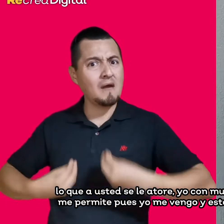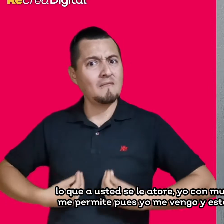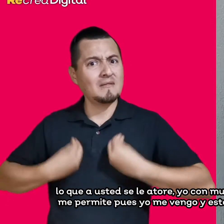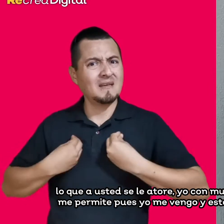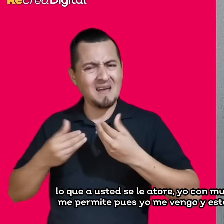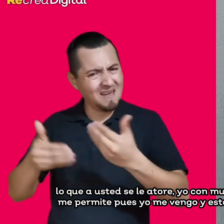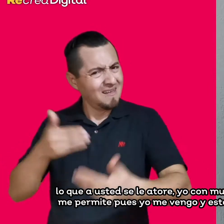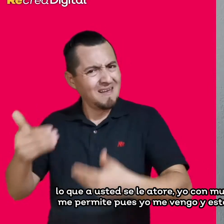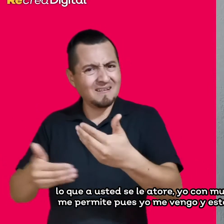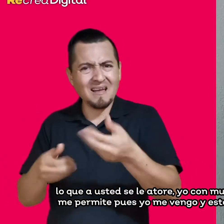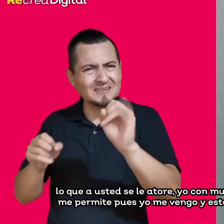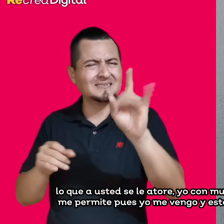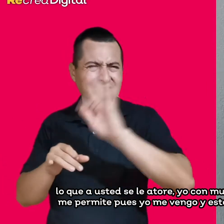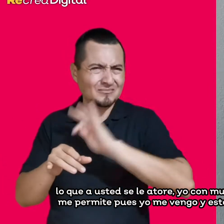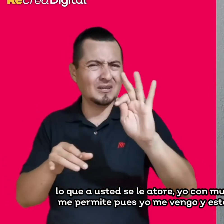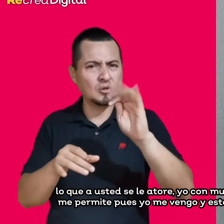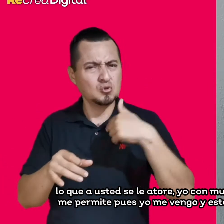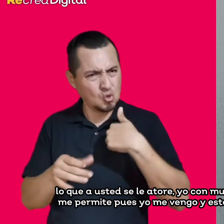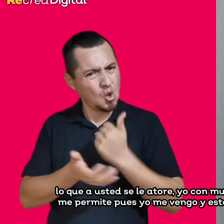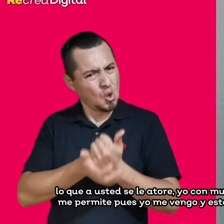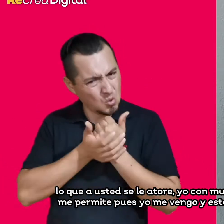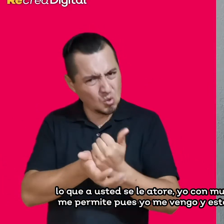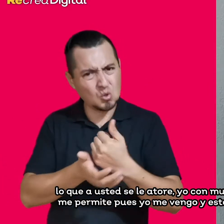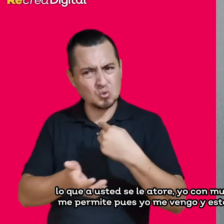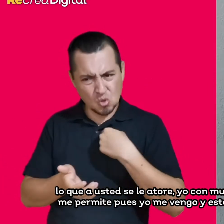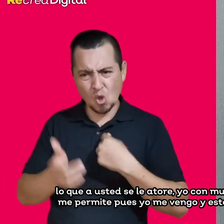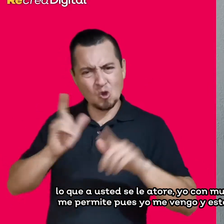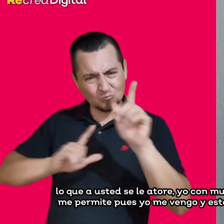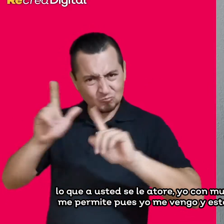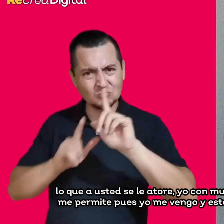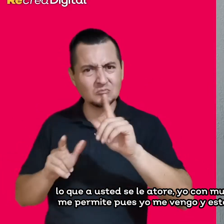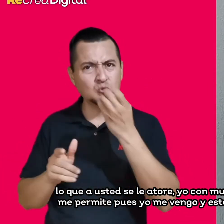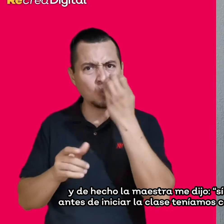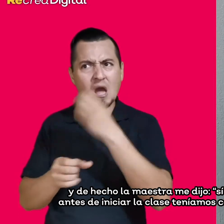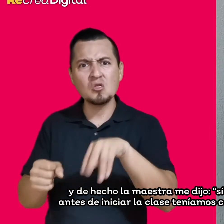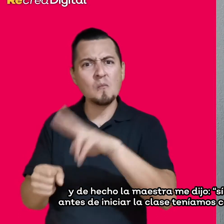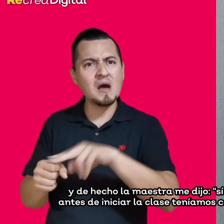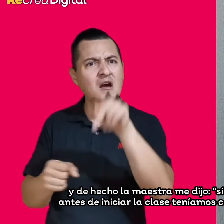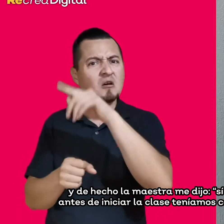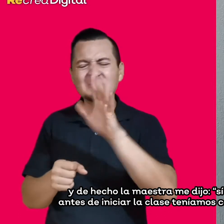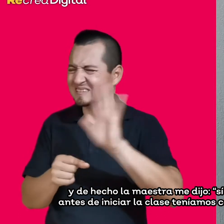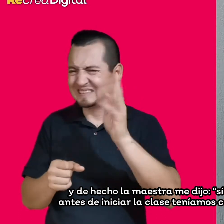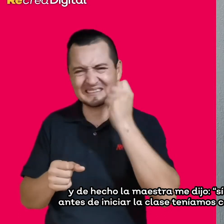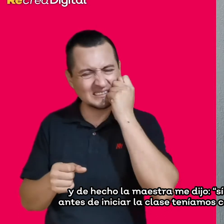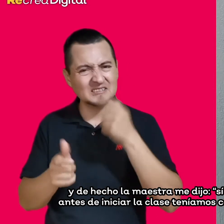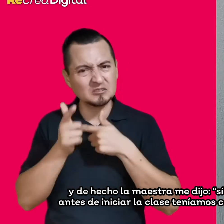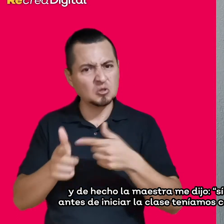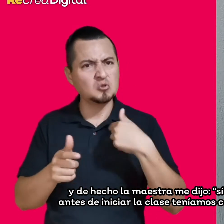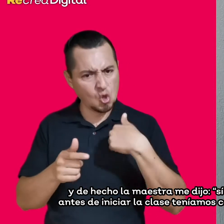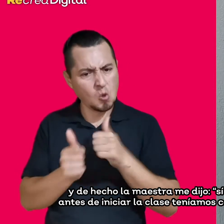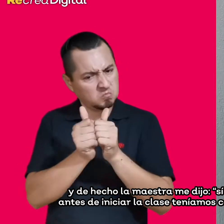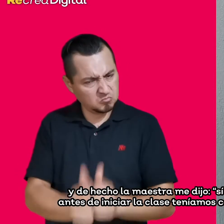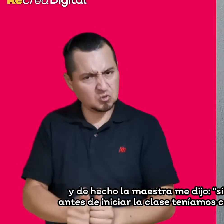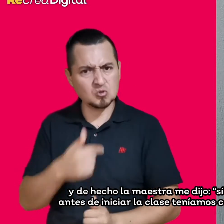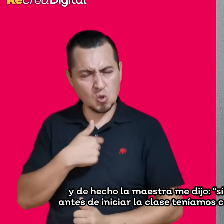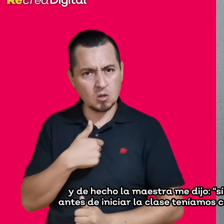ayudo, y si usted me permite, pues yo me vengo y estoy con ella, y fue como empecé yo, y de hecho la maestra me